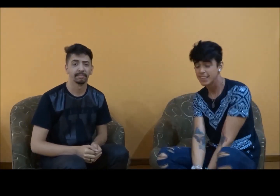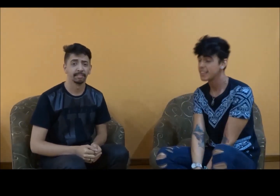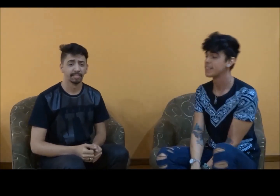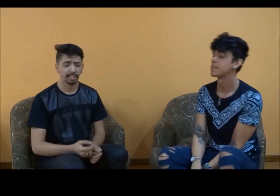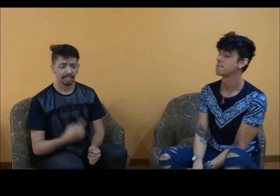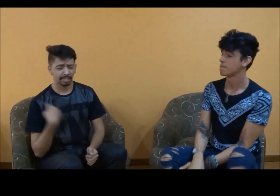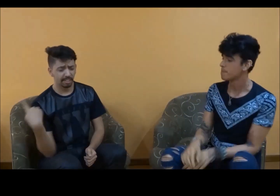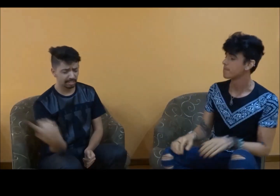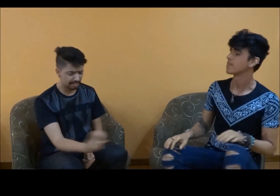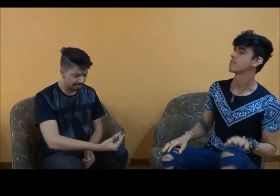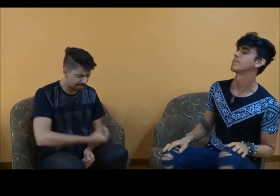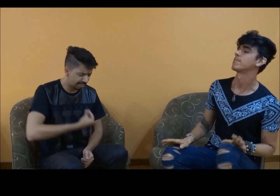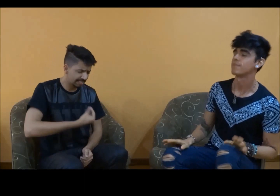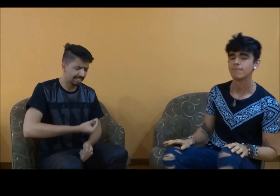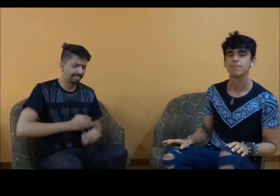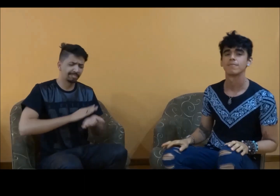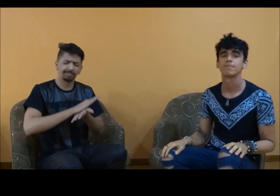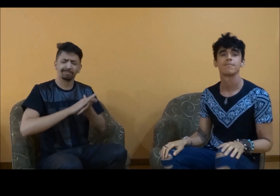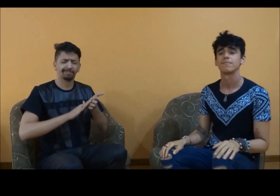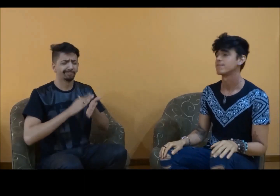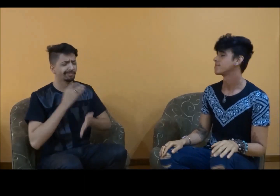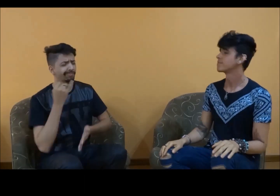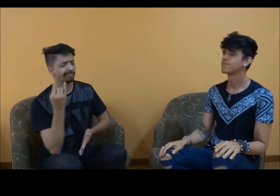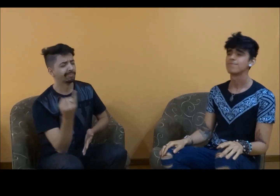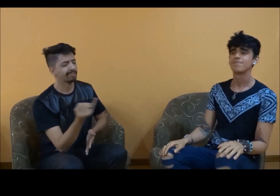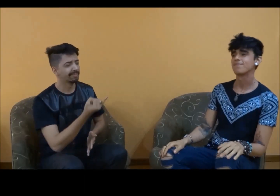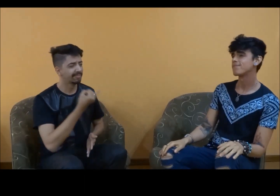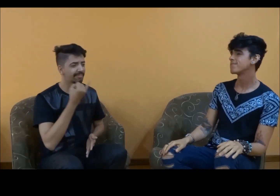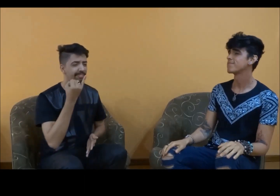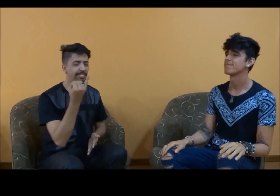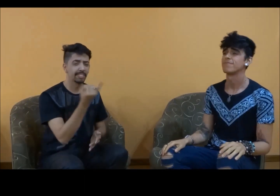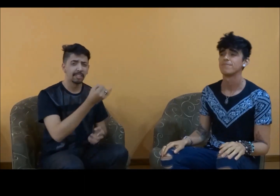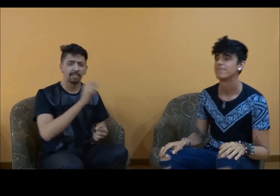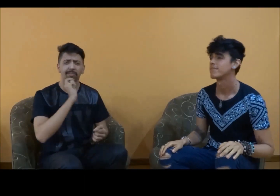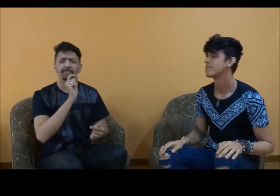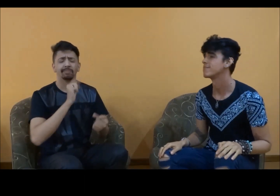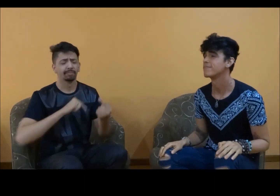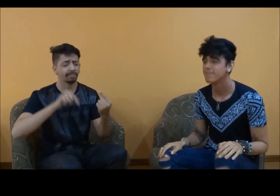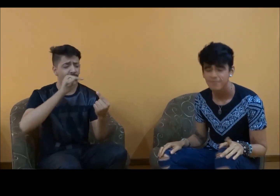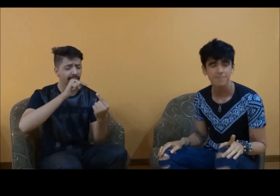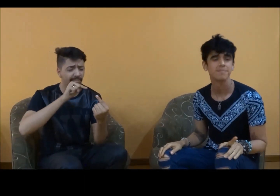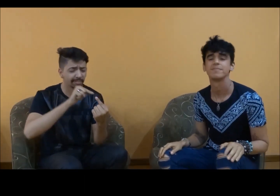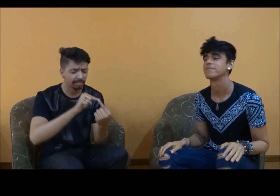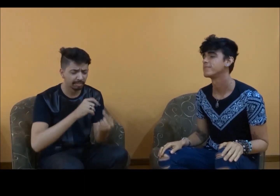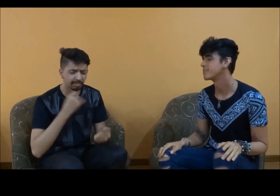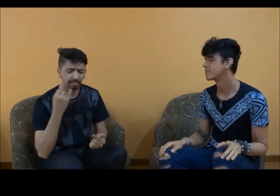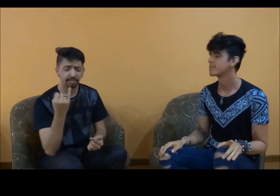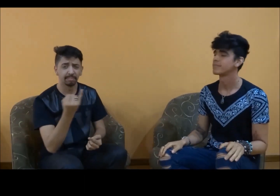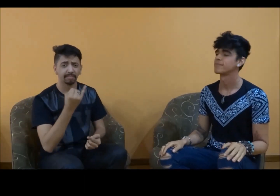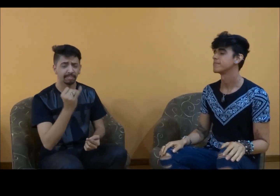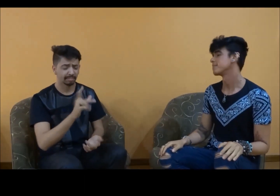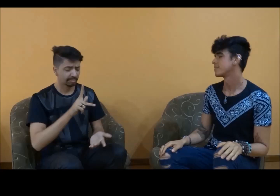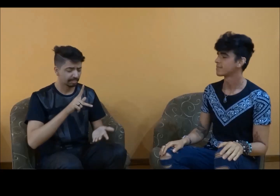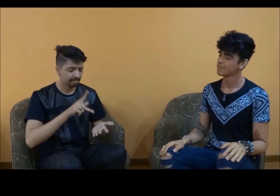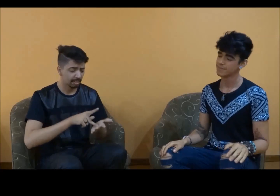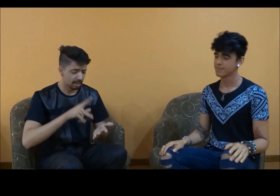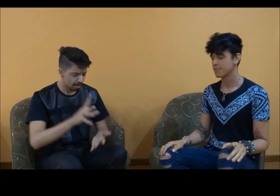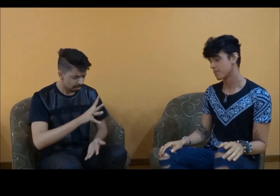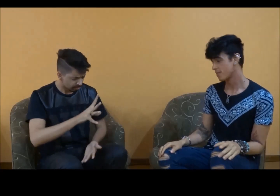Nessa vida nada se leva E no fundo todo mundo espera Um